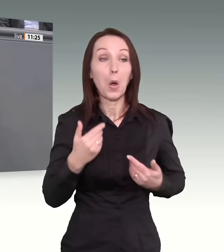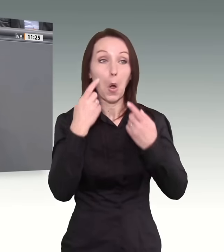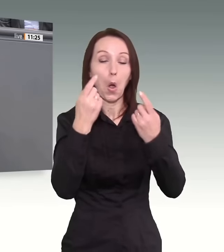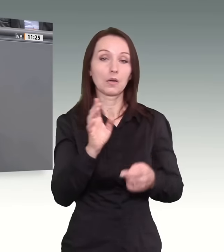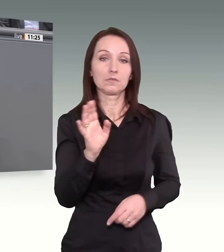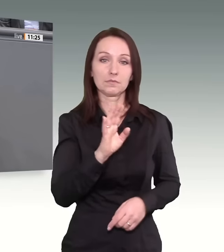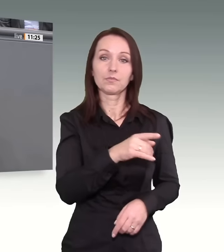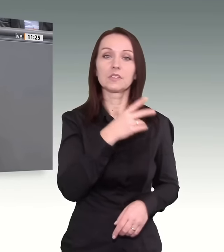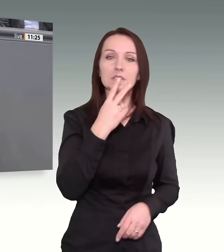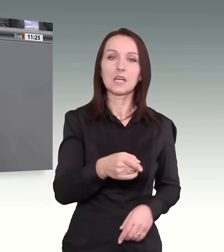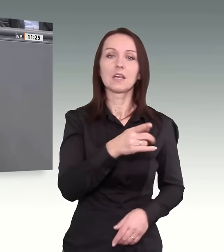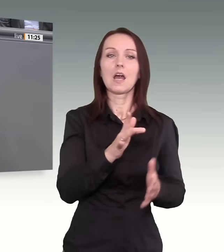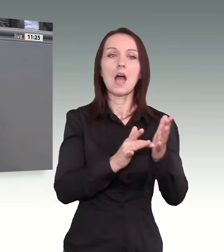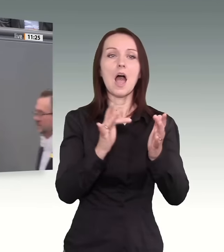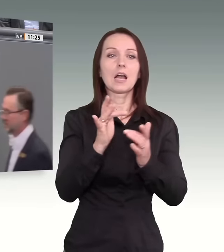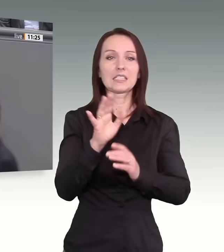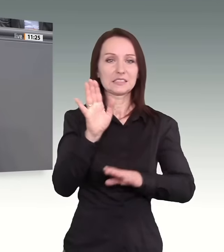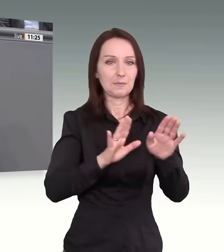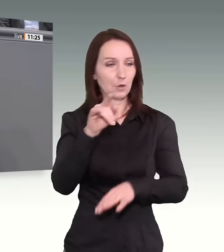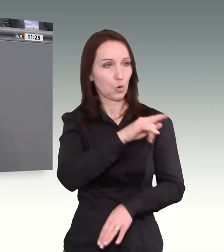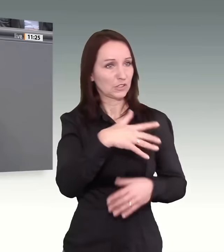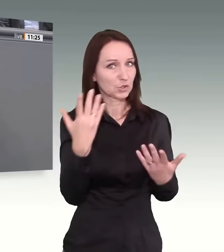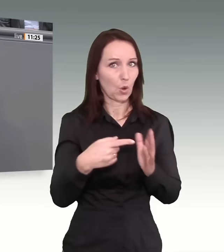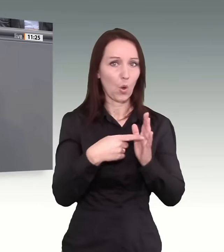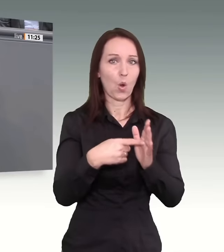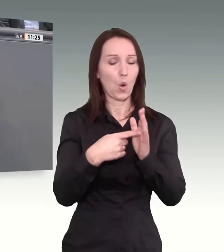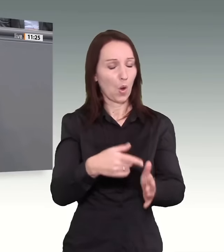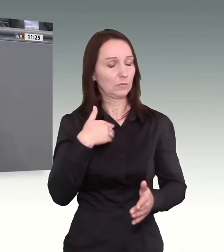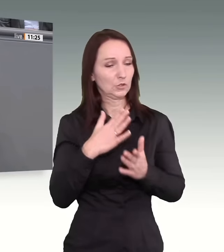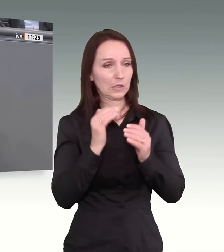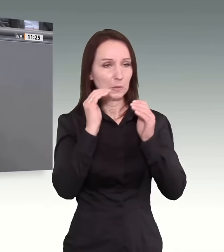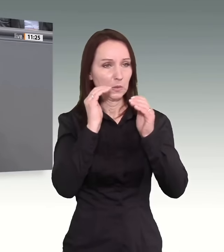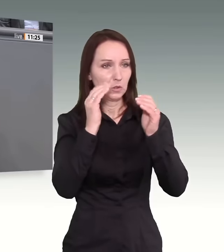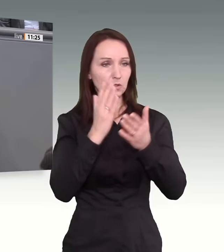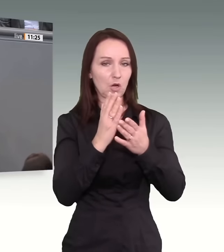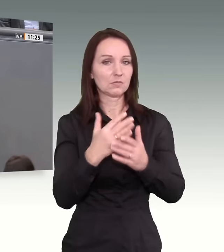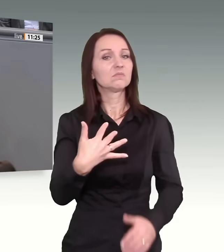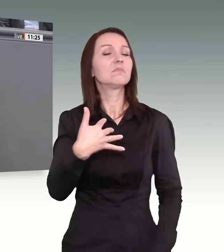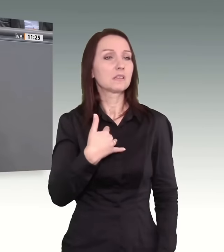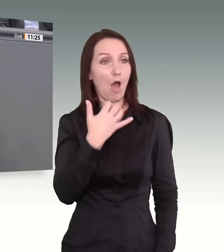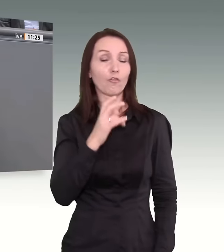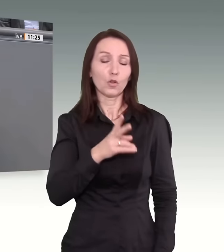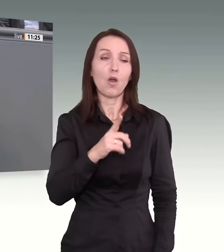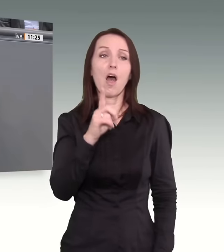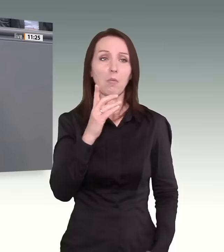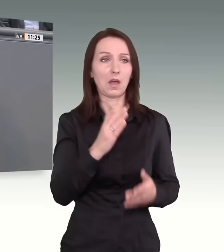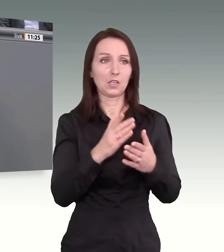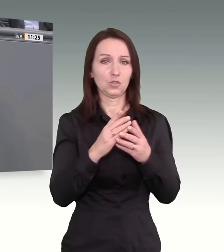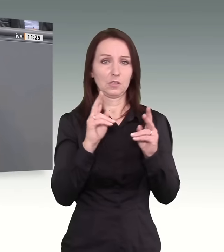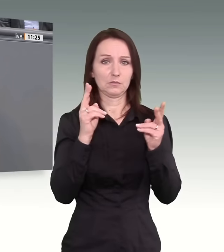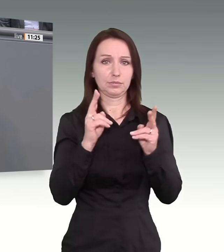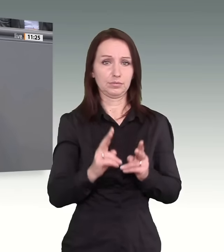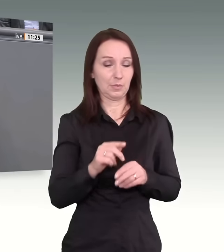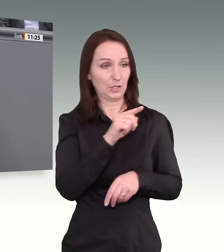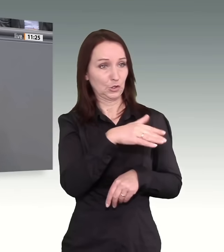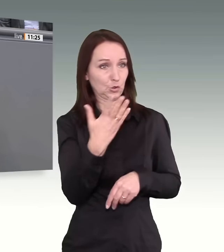Weise Sie die Christdemokratie vertreten. Ich habe noch Hoffnung, aber sie stirbt langsam immer mehr. Mit Christdemokratie